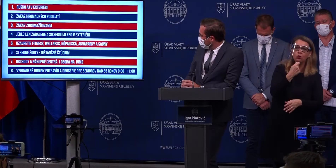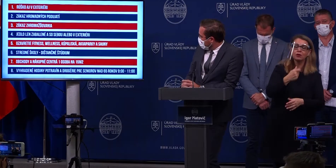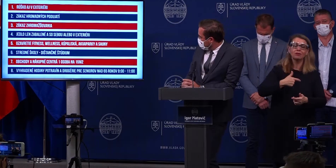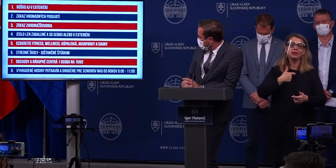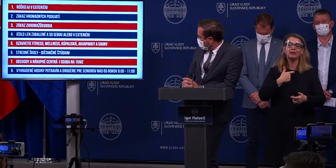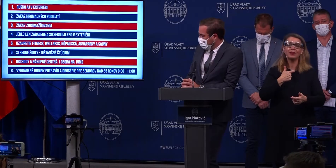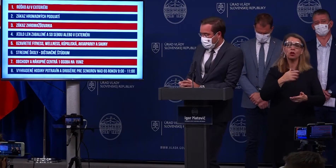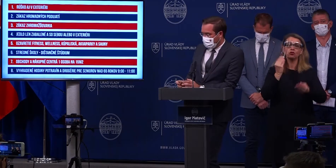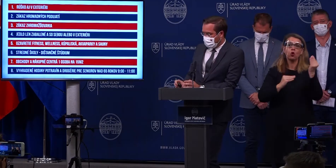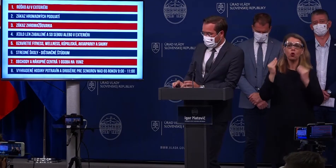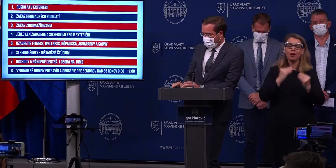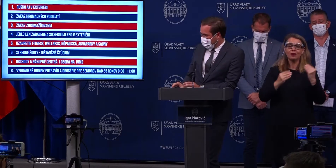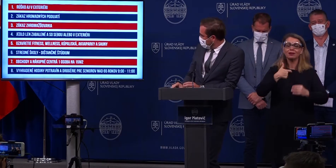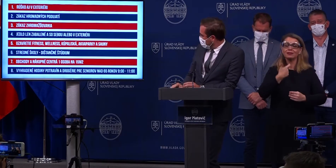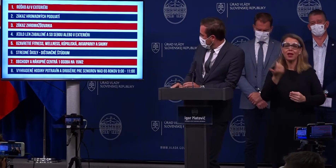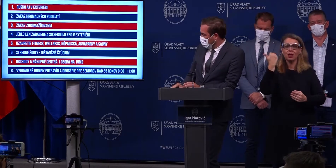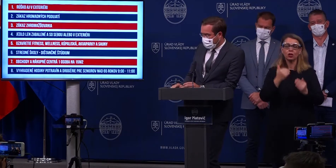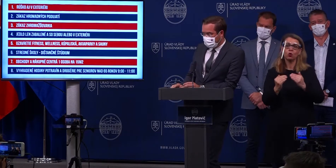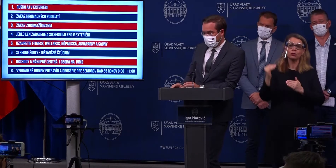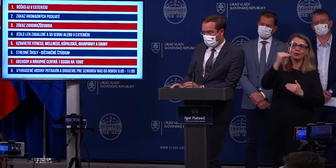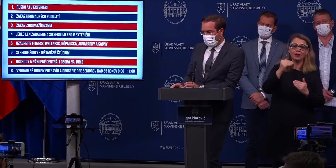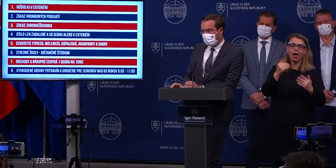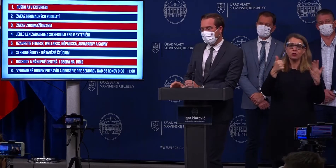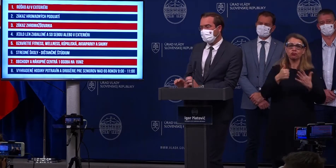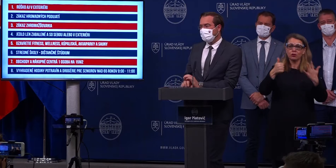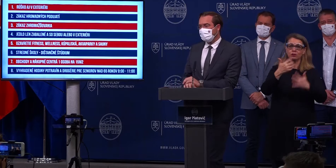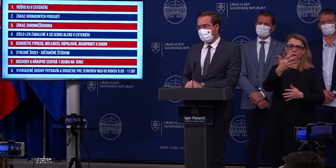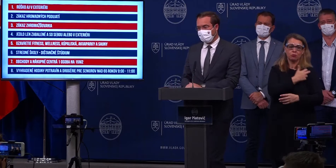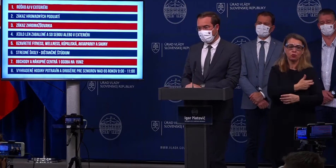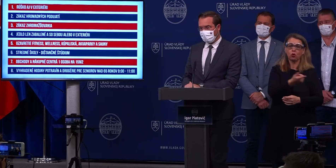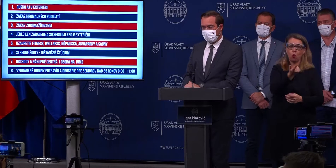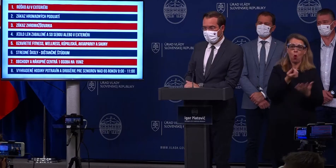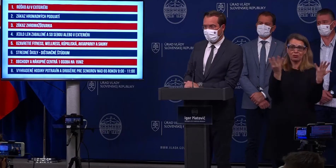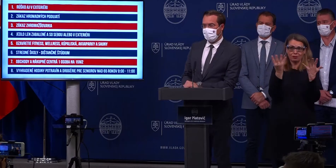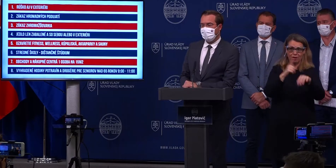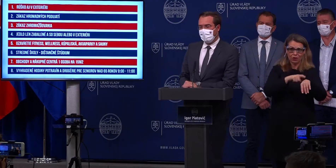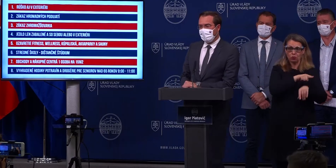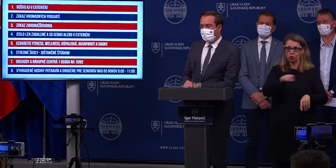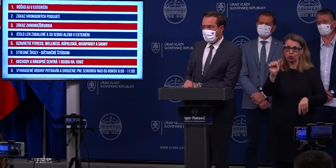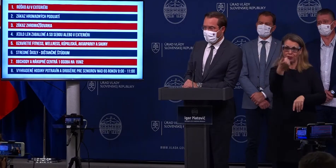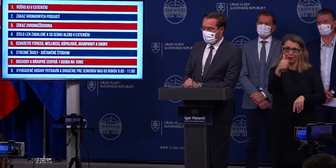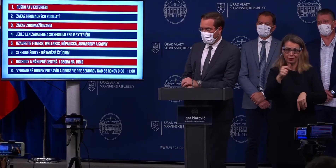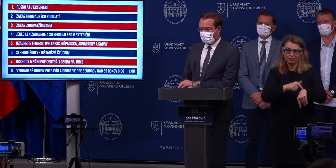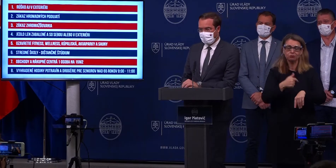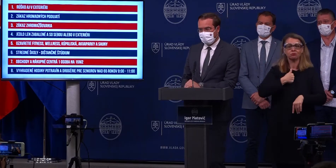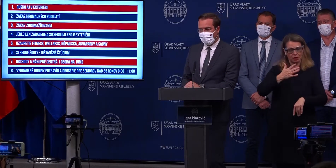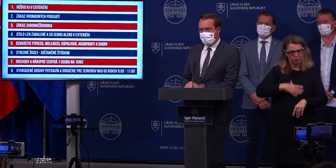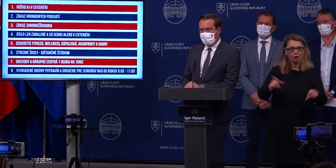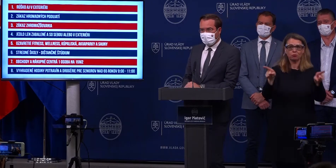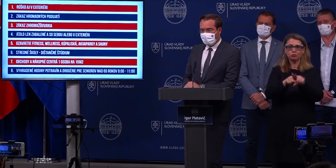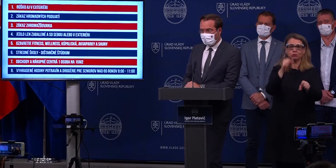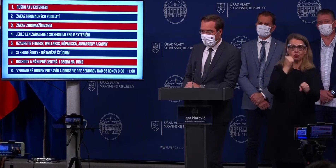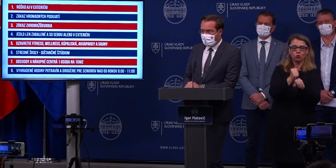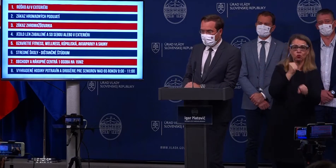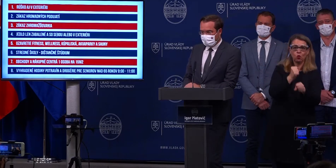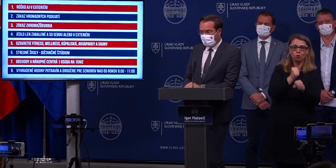seniorov na 65 rokov od 9. do 11. hodiny. Takže v tomto období chceme vytvoriť priestor, aby